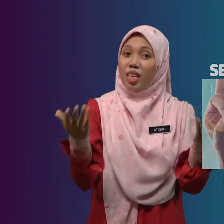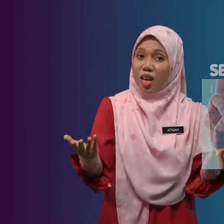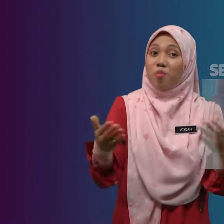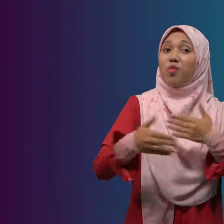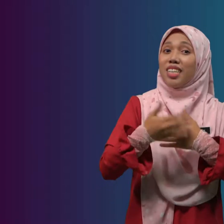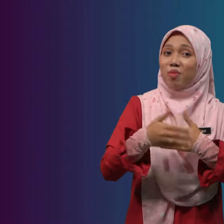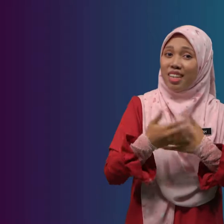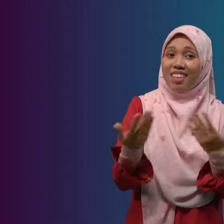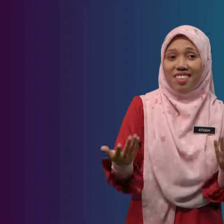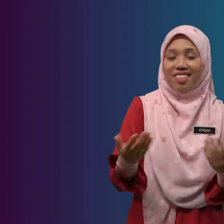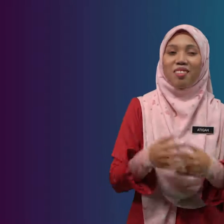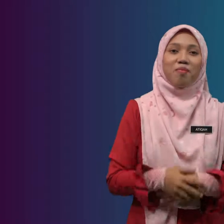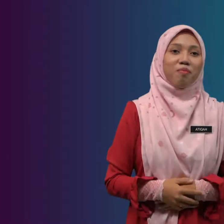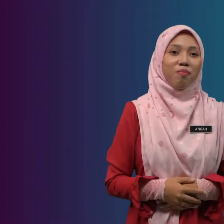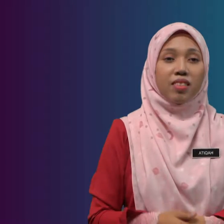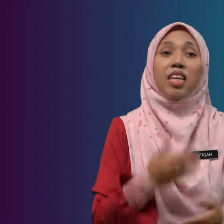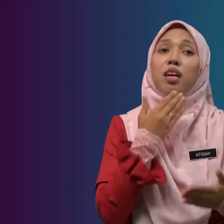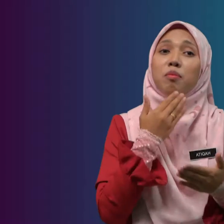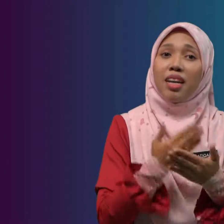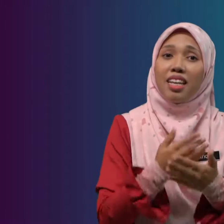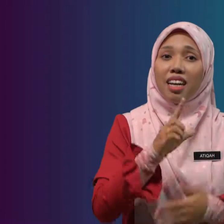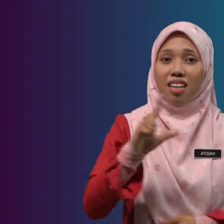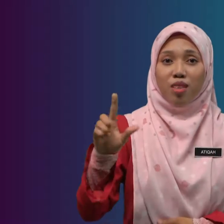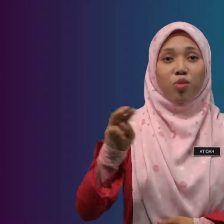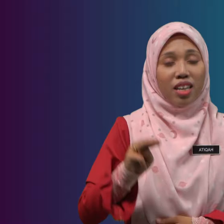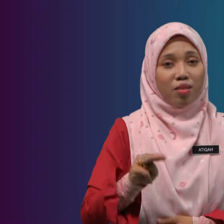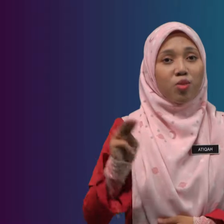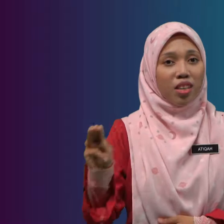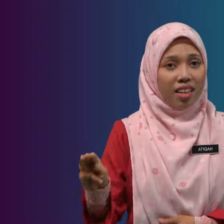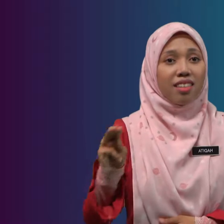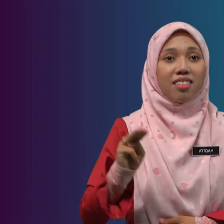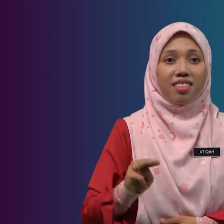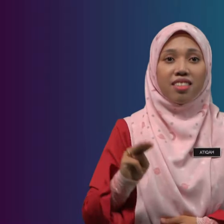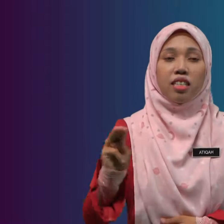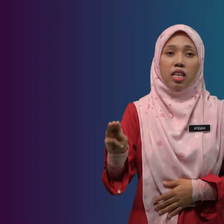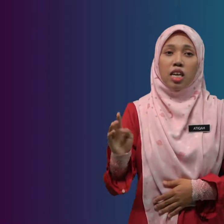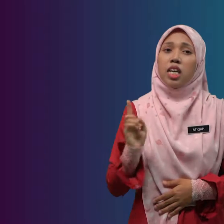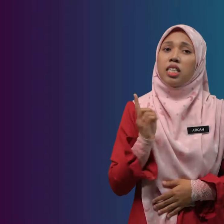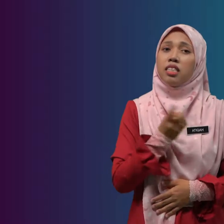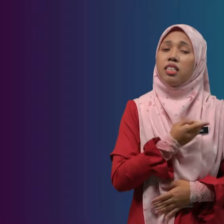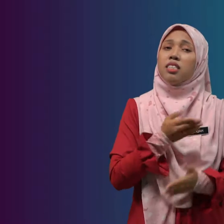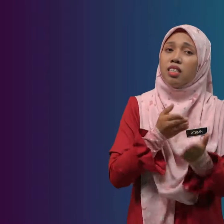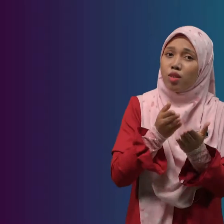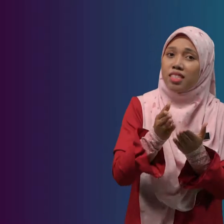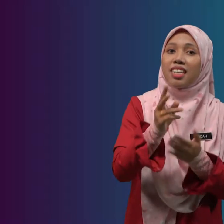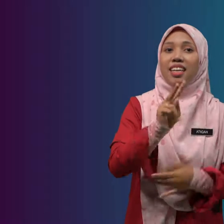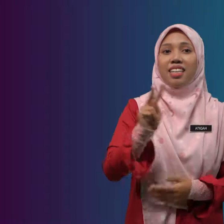Mudah, bukan? Baiklah, murid-murid. Kita teruskan